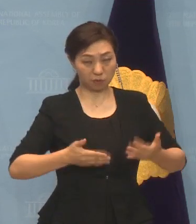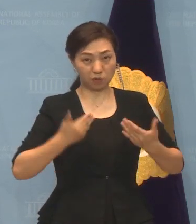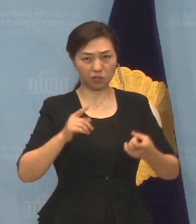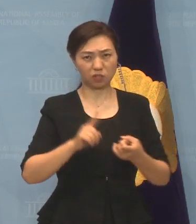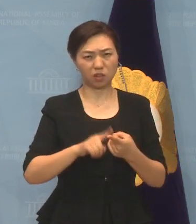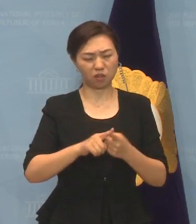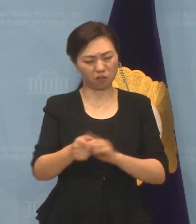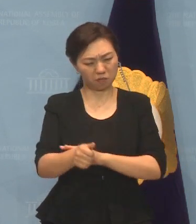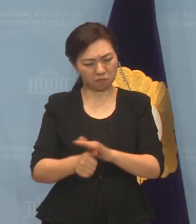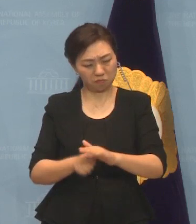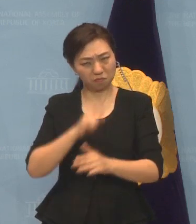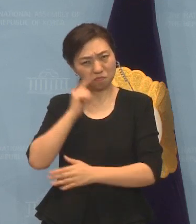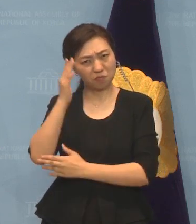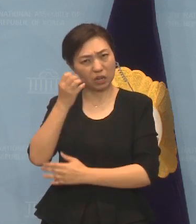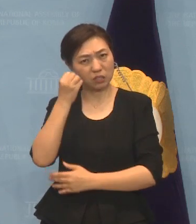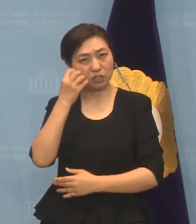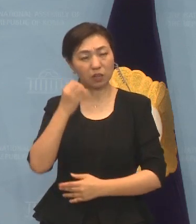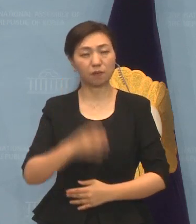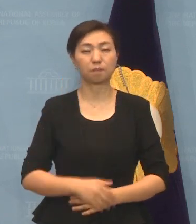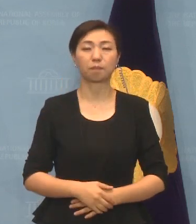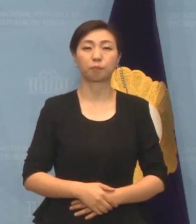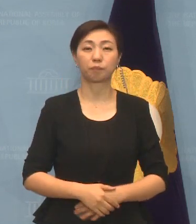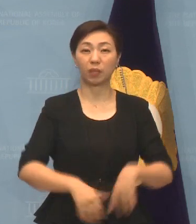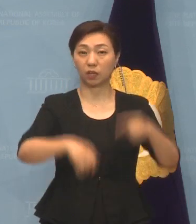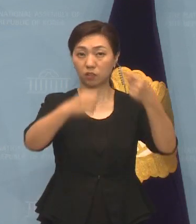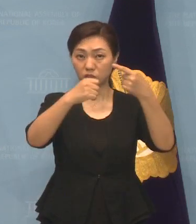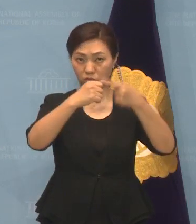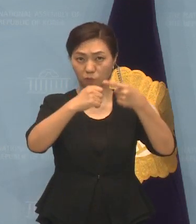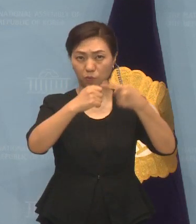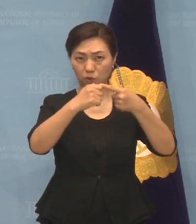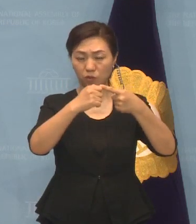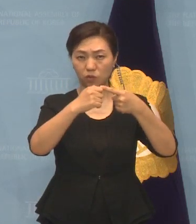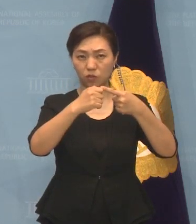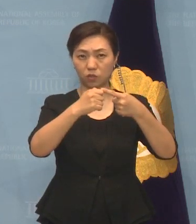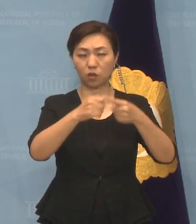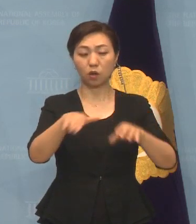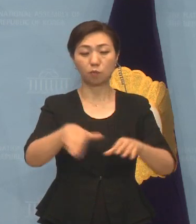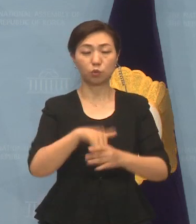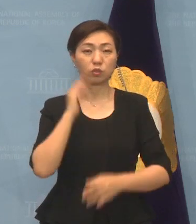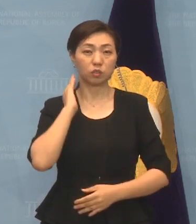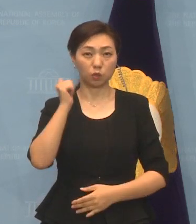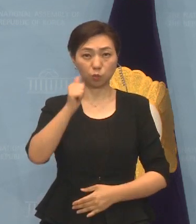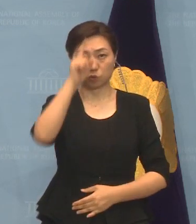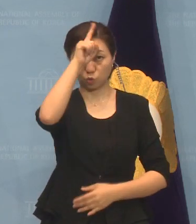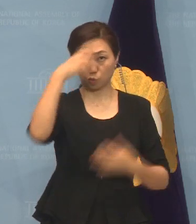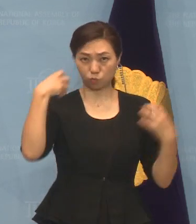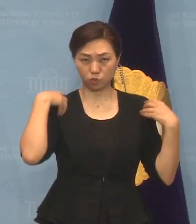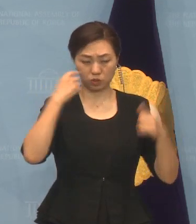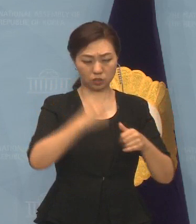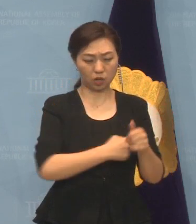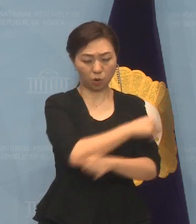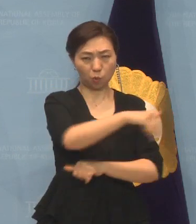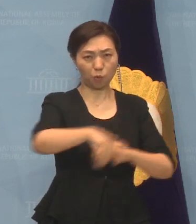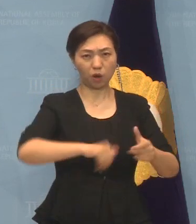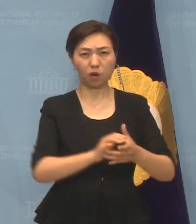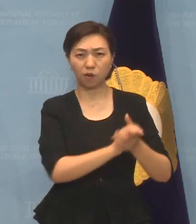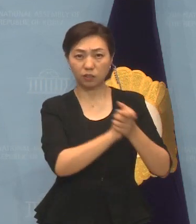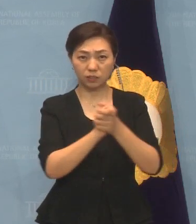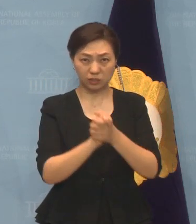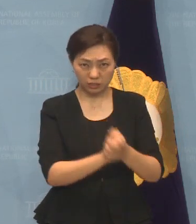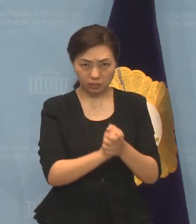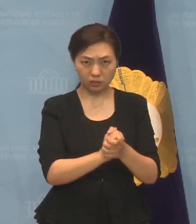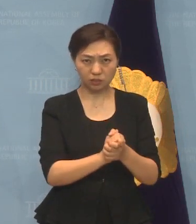말씀드리겠습니다. 문재인 정부는 지금 세계적 시대적 흐름에 맞춰서 환경친화형 에너지 전환 정책을 추진하고 있습니다.